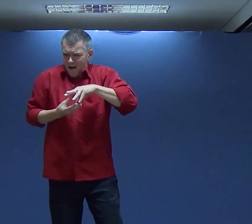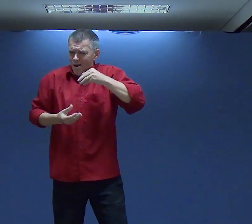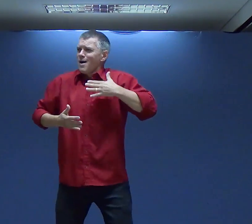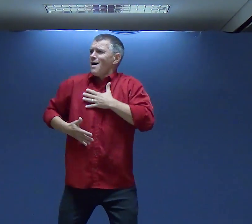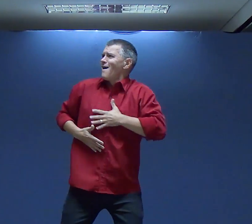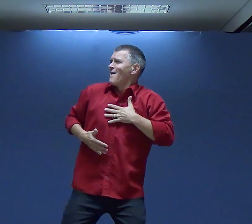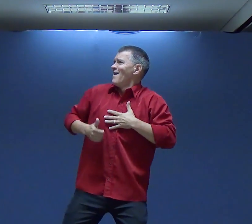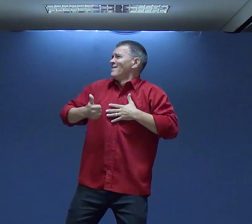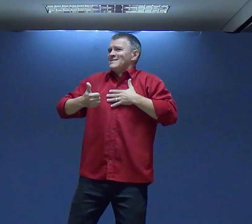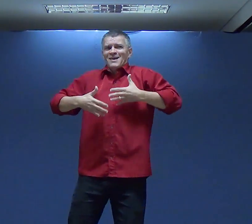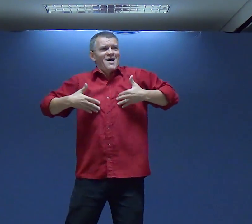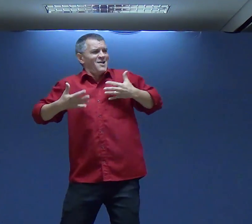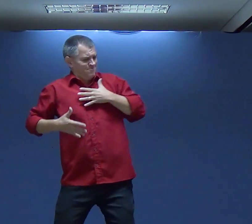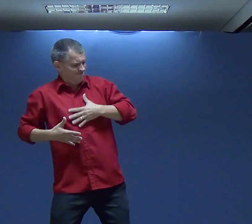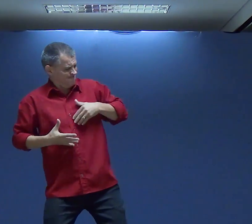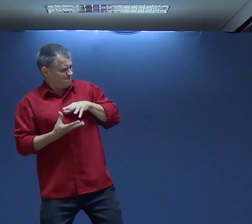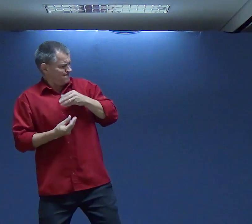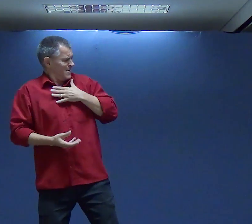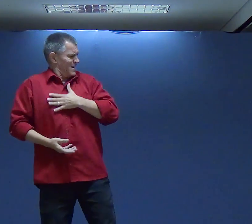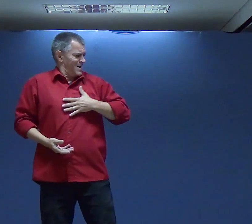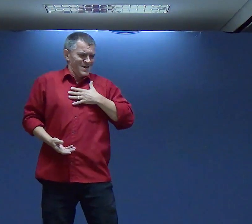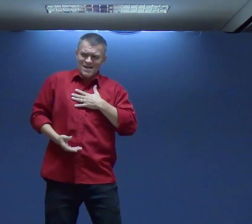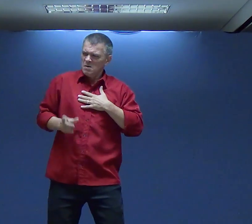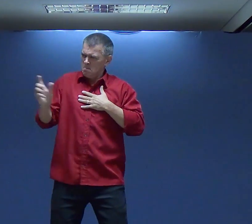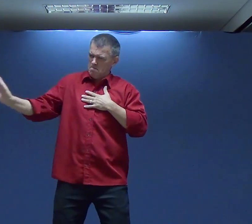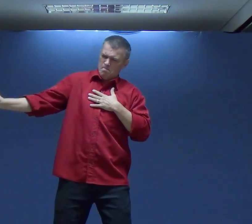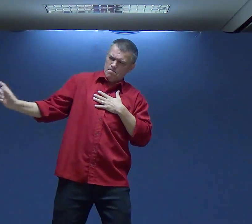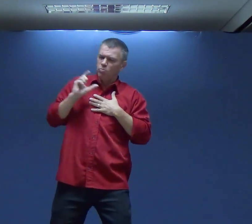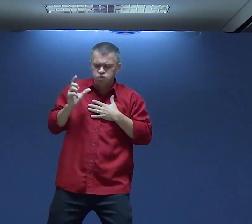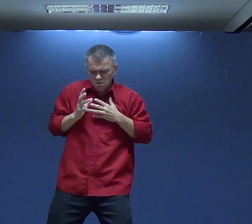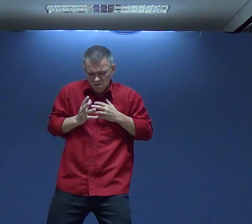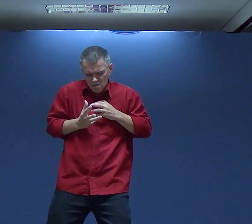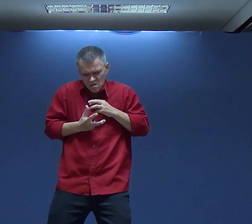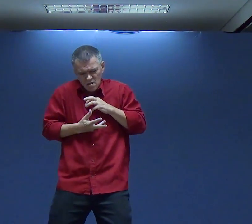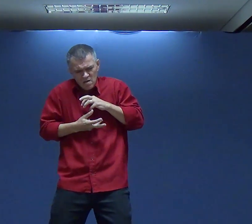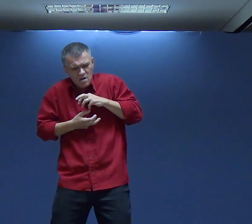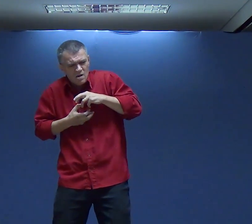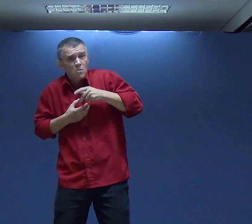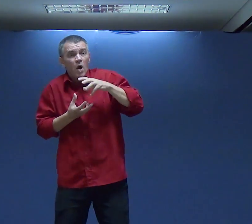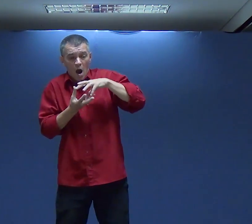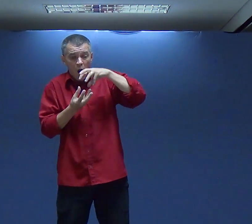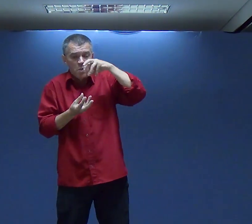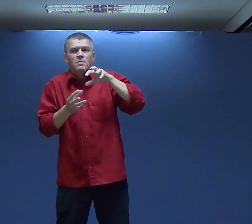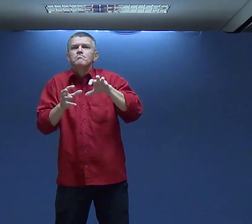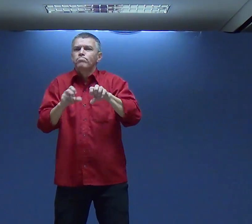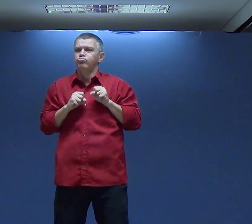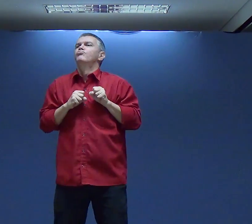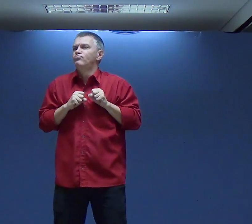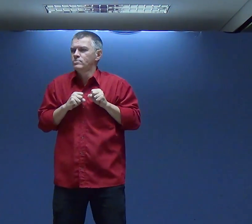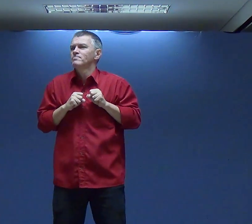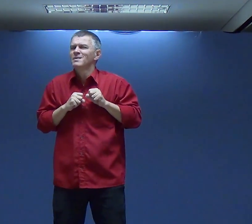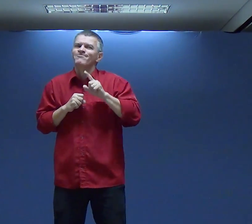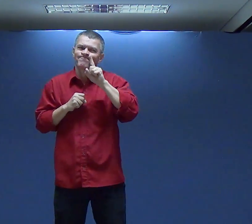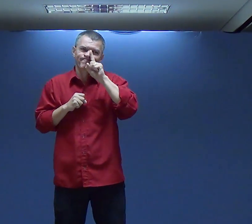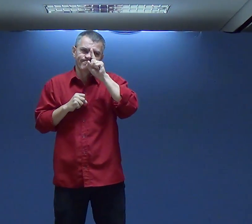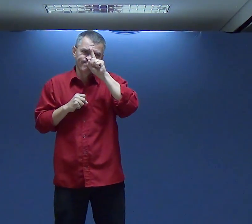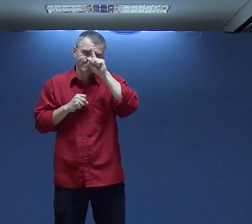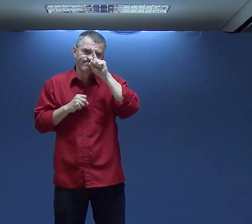E todo o meu ser De fato Pertence a Deus E no momento em que as coisas do mundo Começam a acontecer